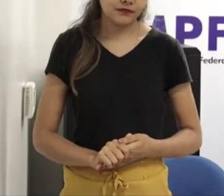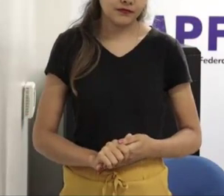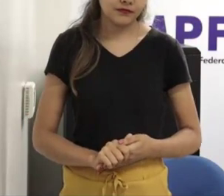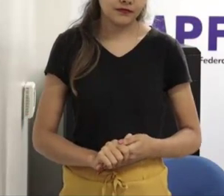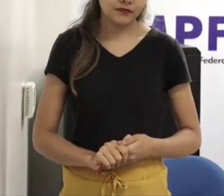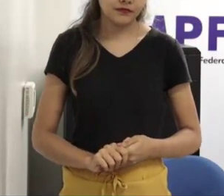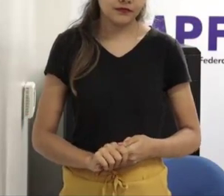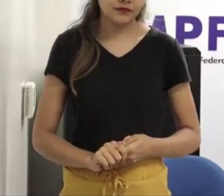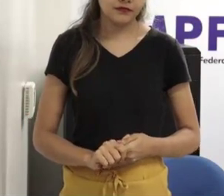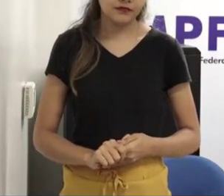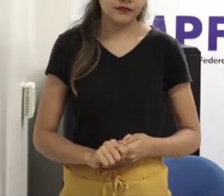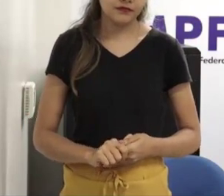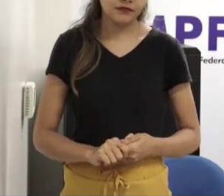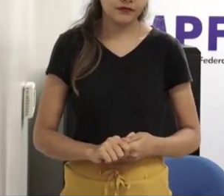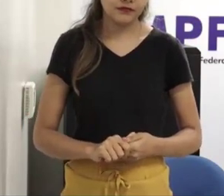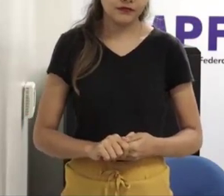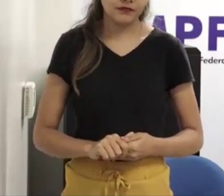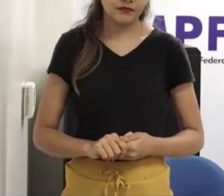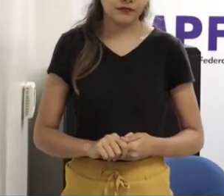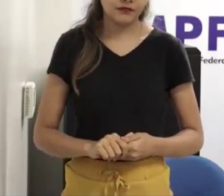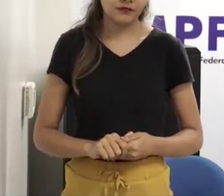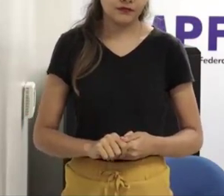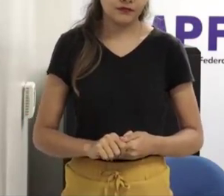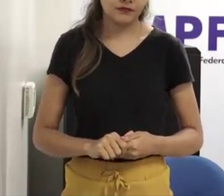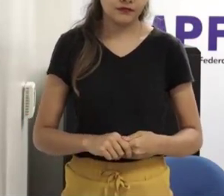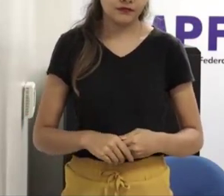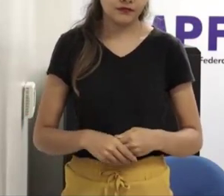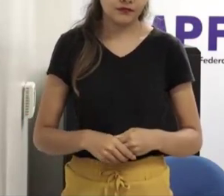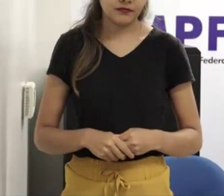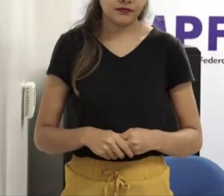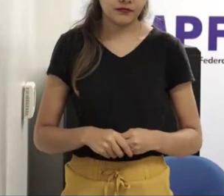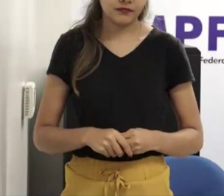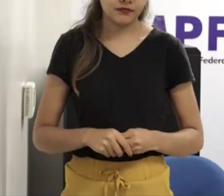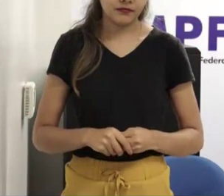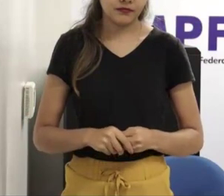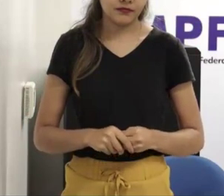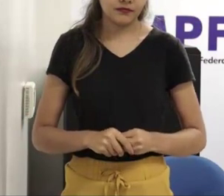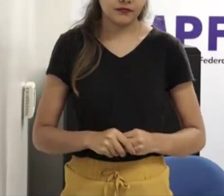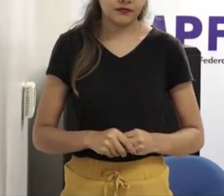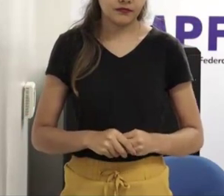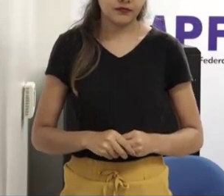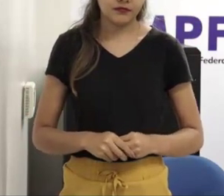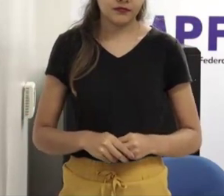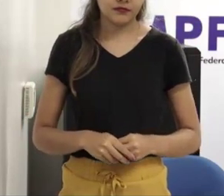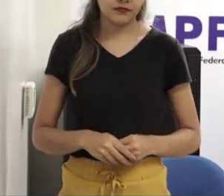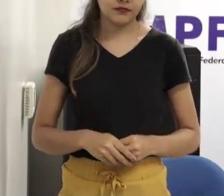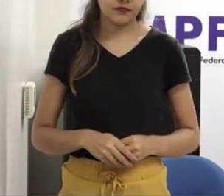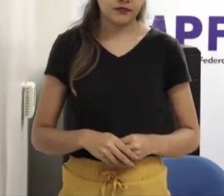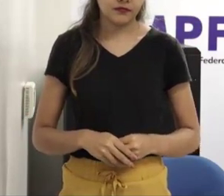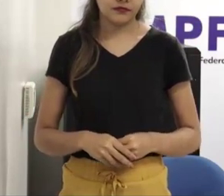sexualidade vai estar isenta disso, de curiosidade, de desejo, tá, tá, tá, e que